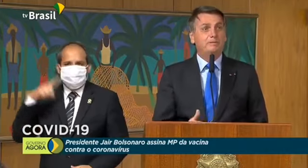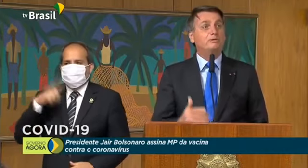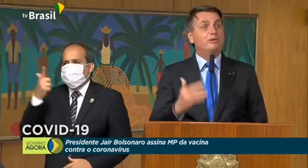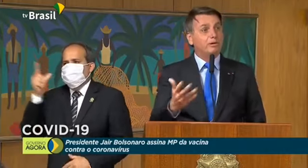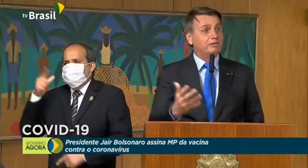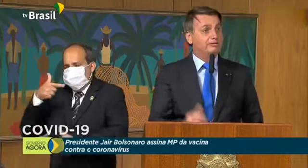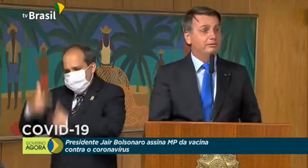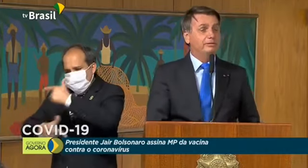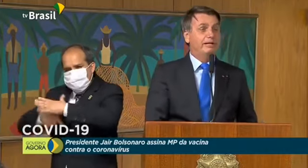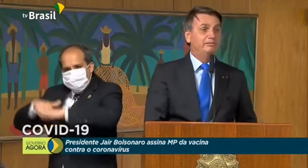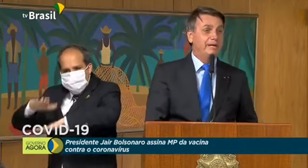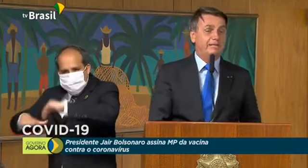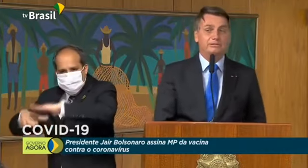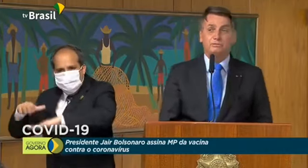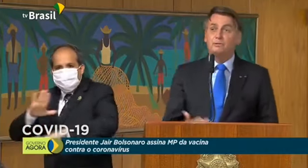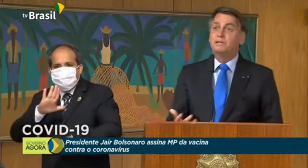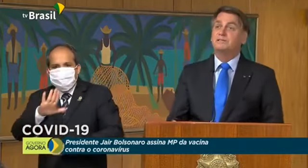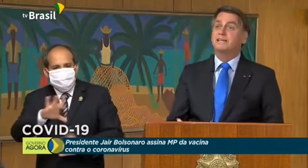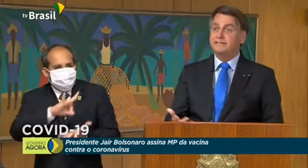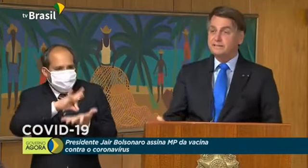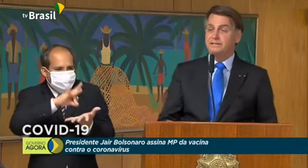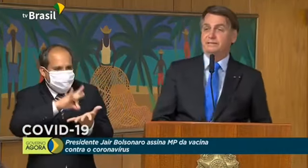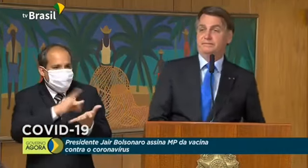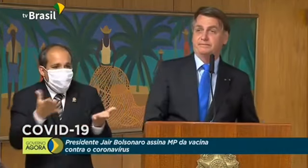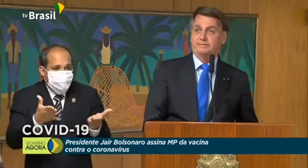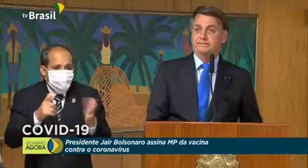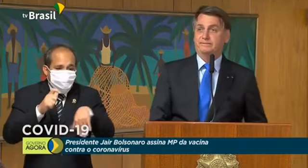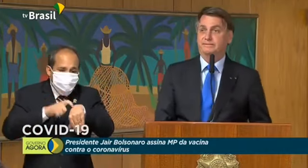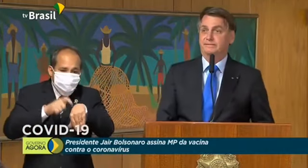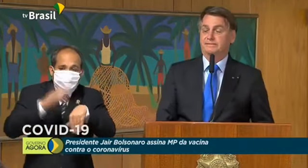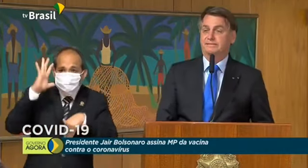Mas me coloco no lugar de um médico num momento que tem que decidir.